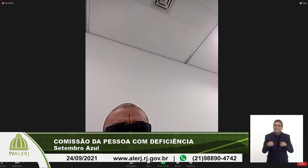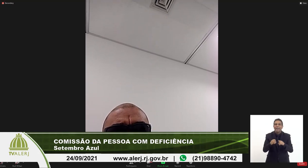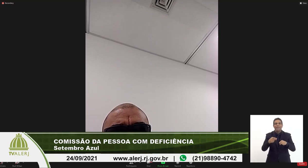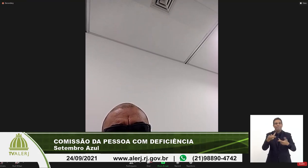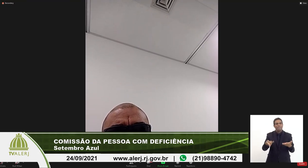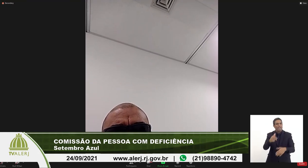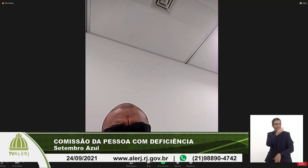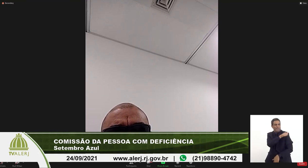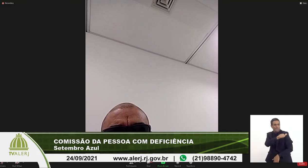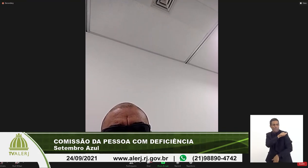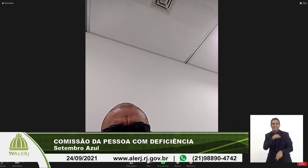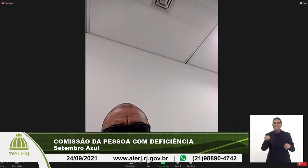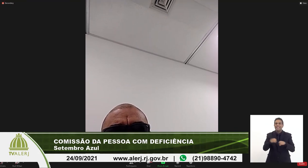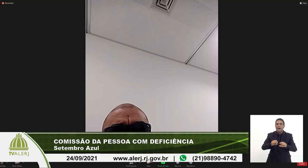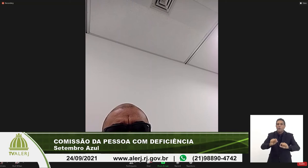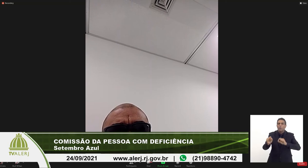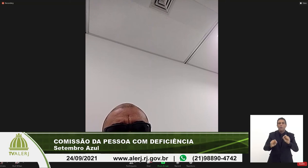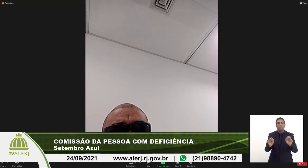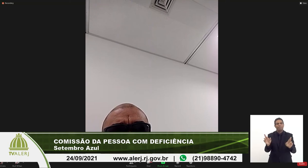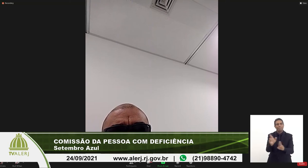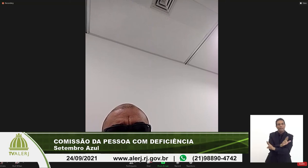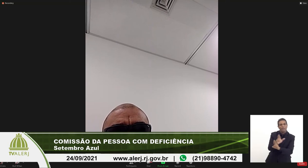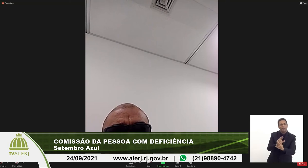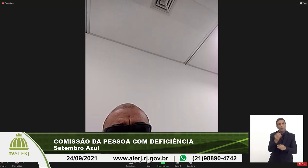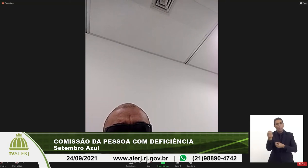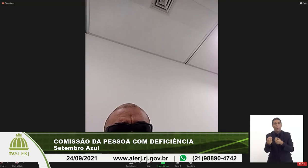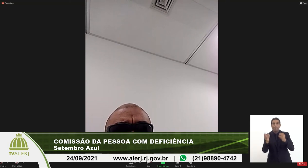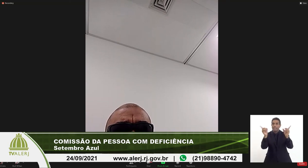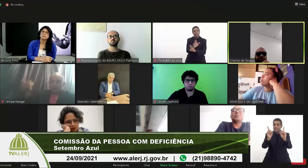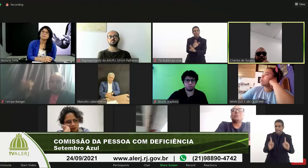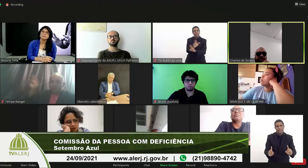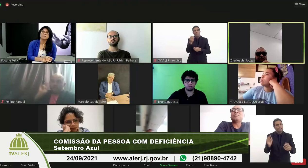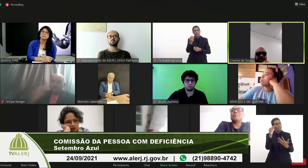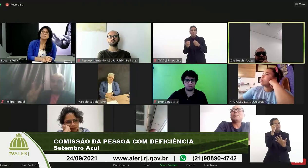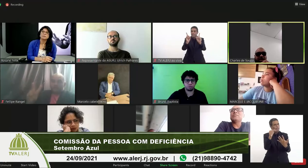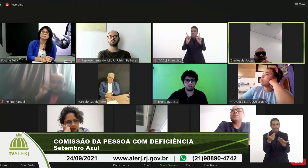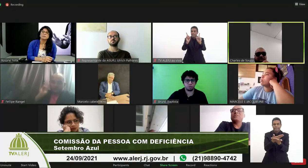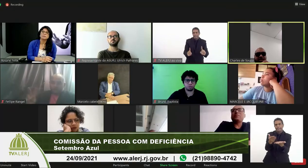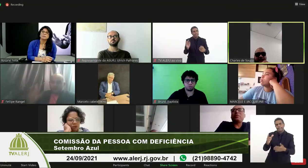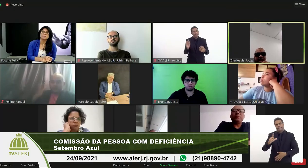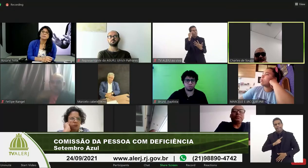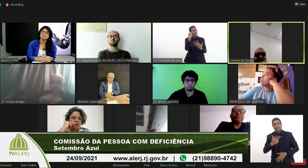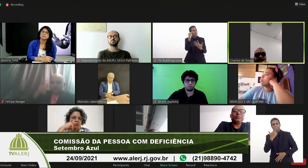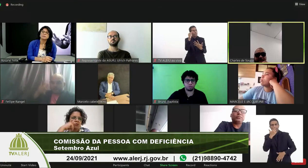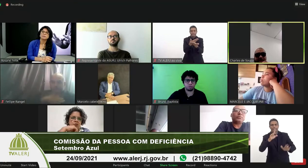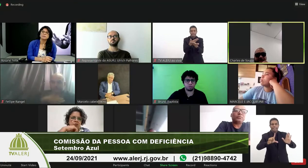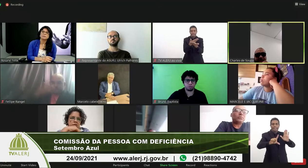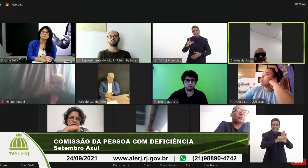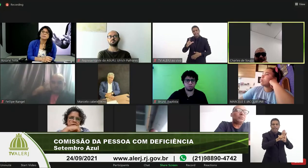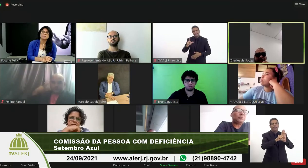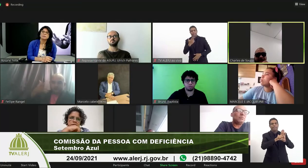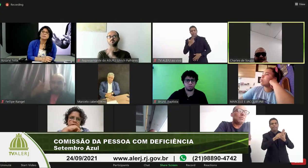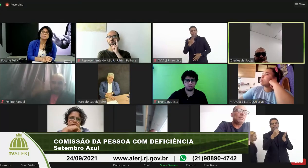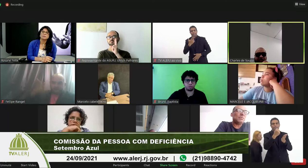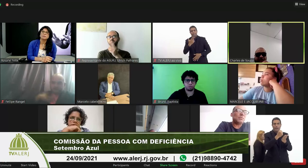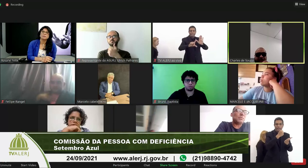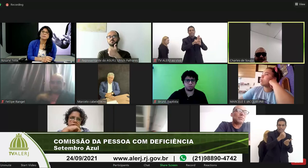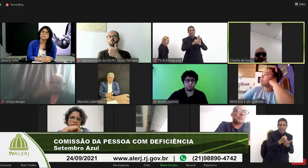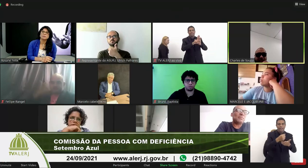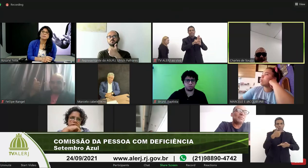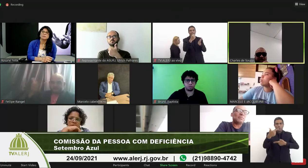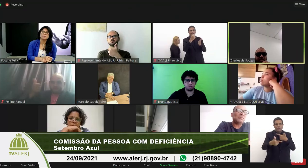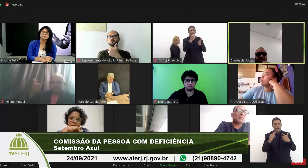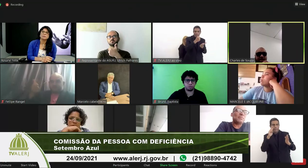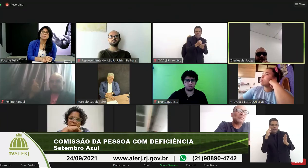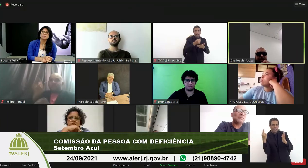carioca e fluminense com relação às deficiências se bem que hoje existe a lei da carteira de identidade diferenciada e o crédito de